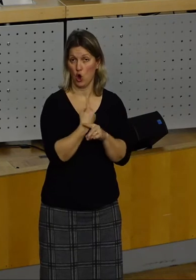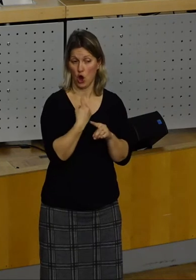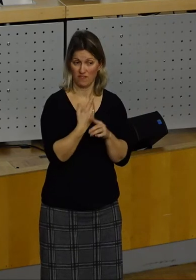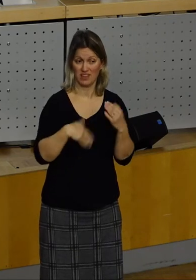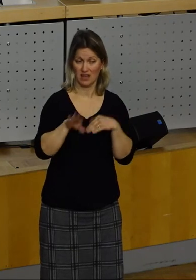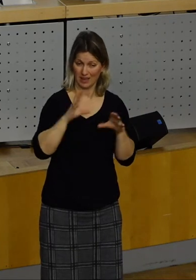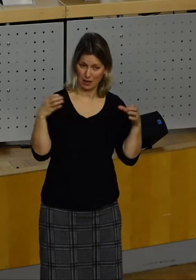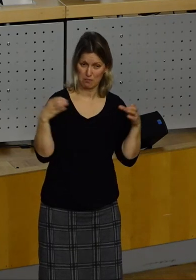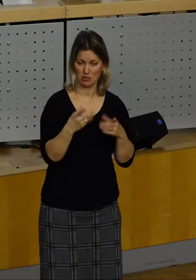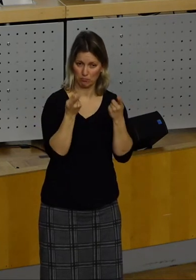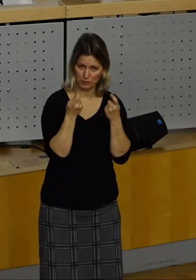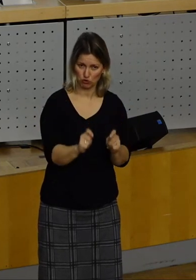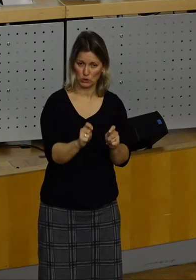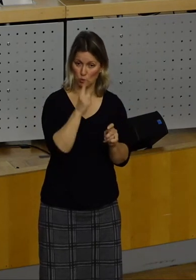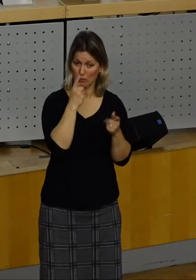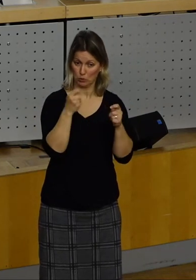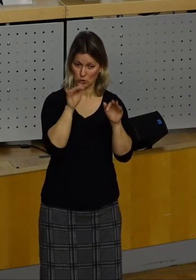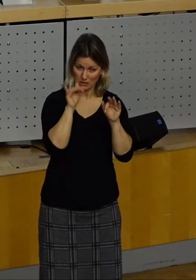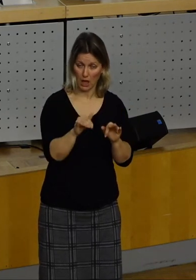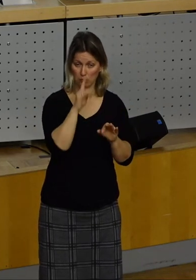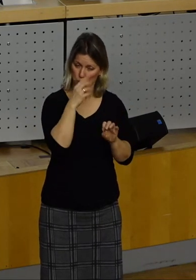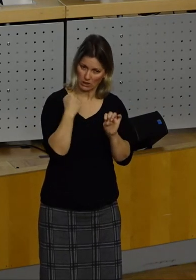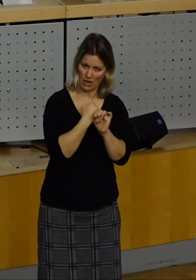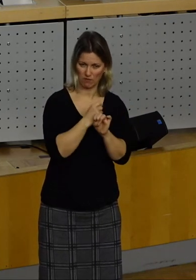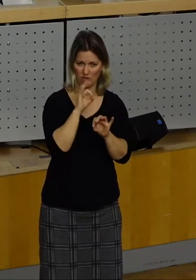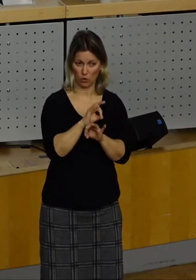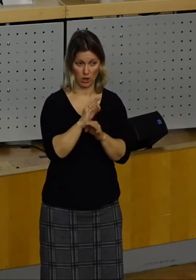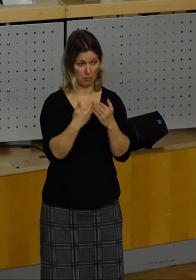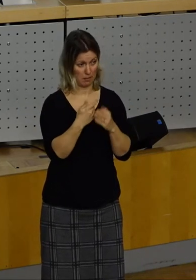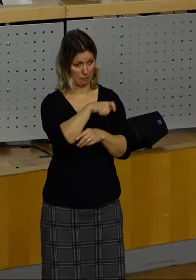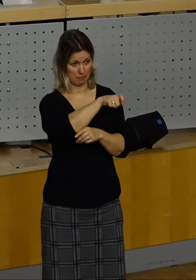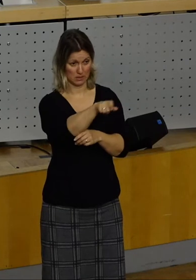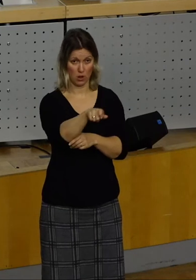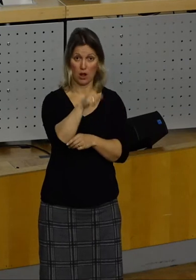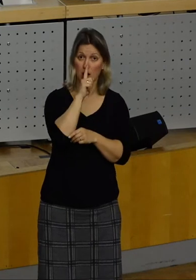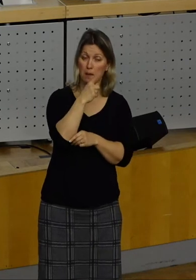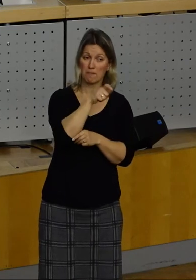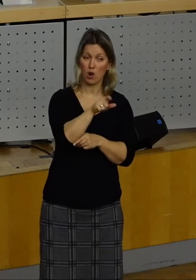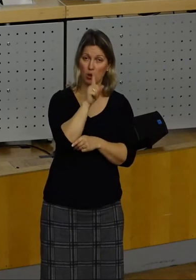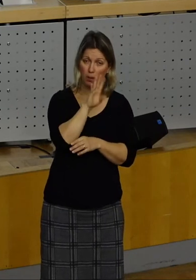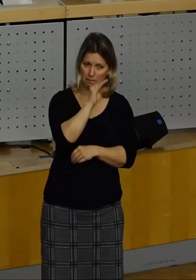Beschlüsse zu kämpfen. Und wenn die Bevölkerung mitbekommt, dass unsere Beschlüsse auch umgesetzt werden,